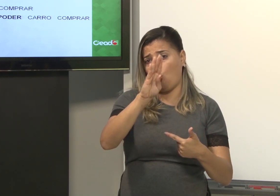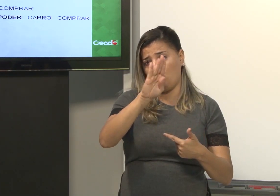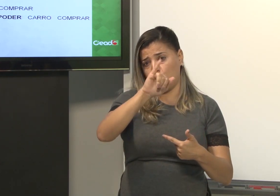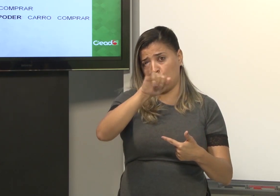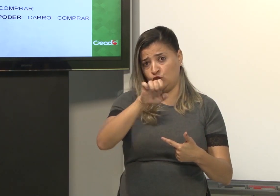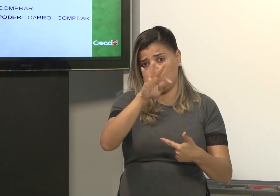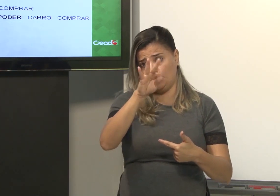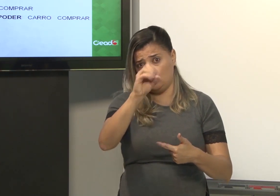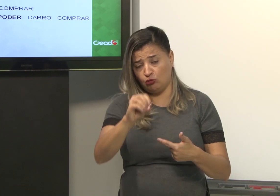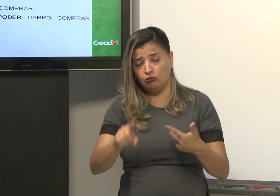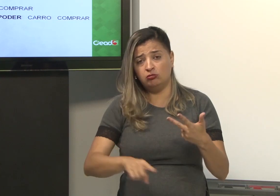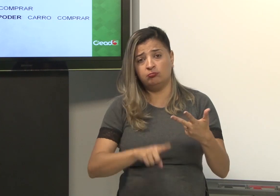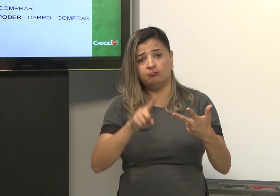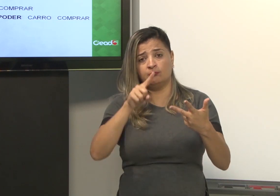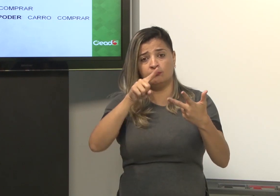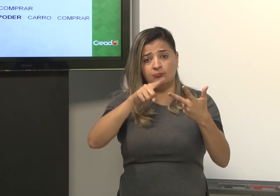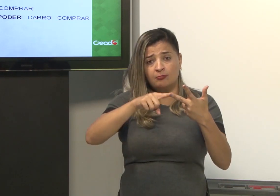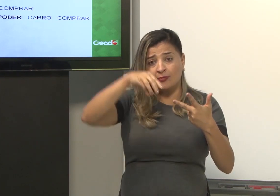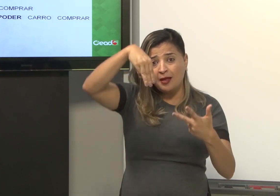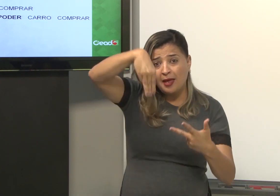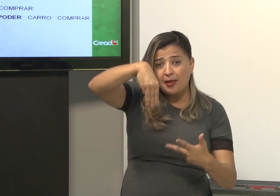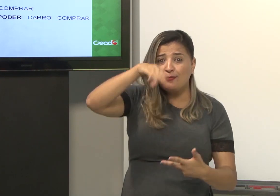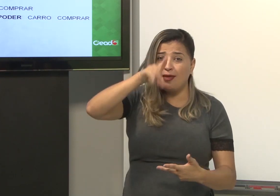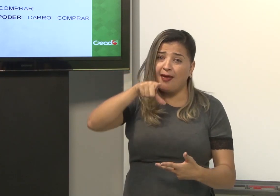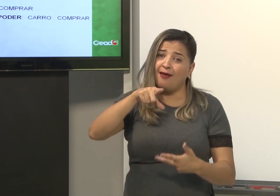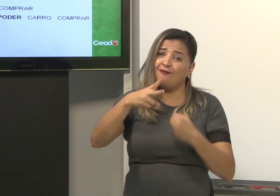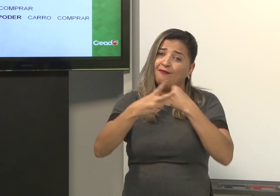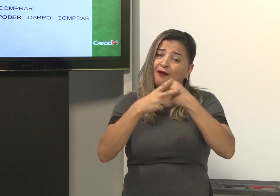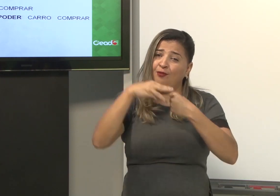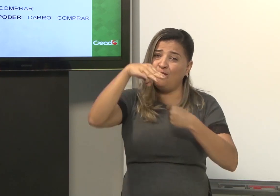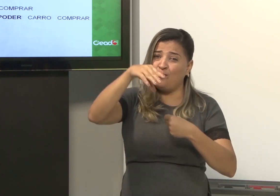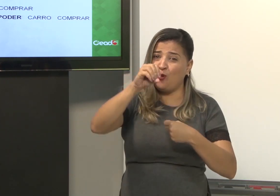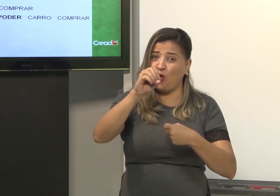de objeto. O M, de verbo modal.